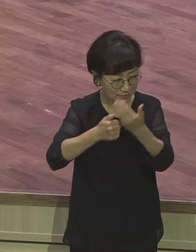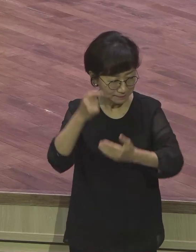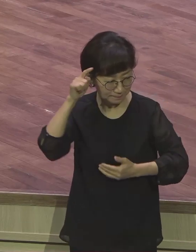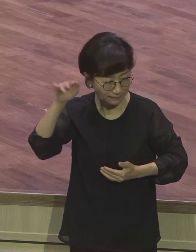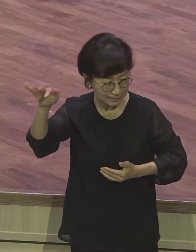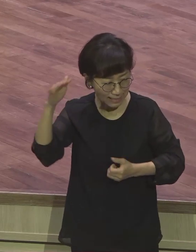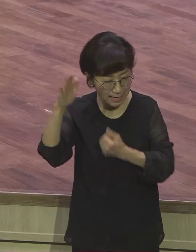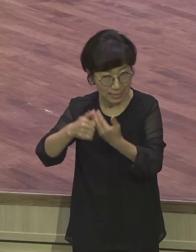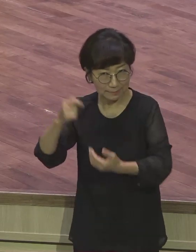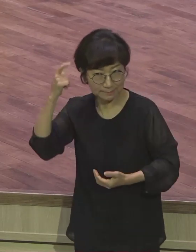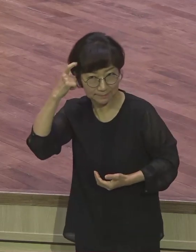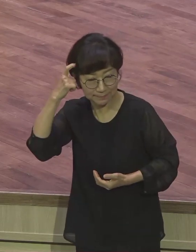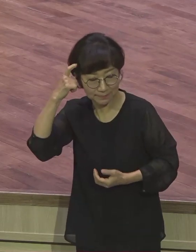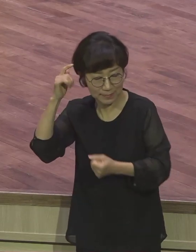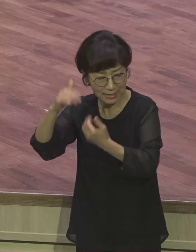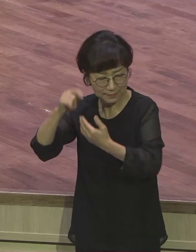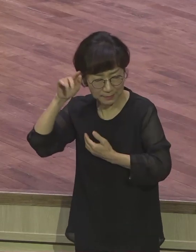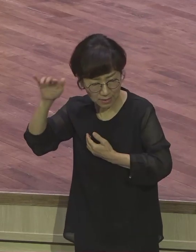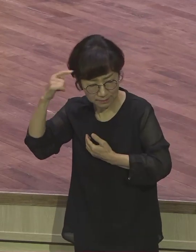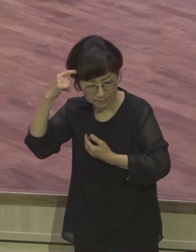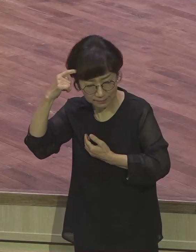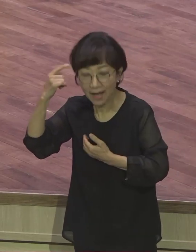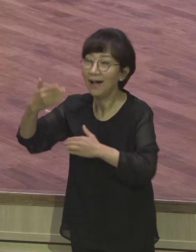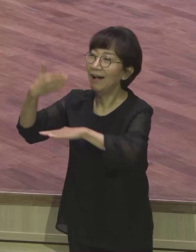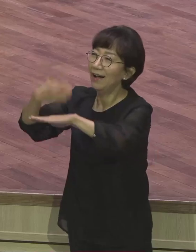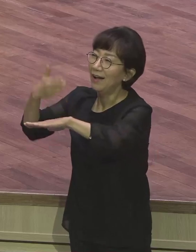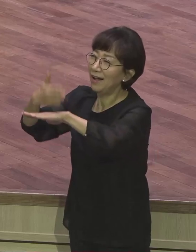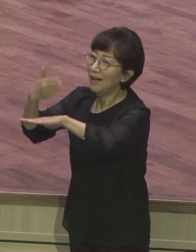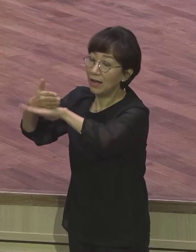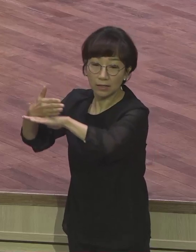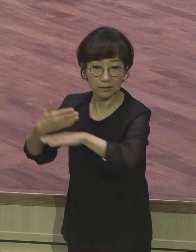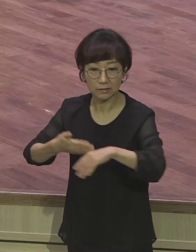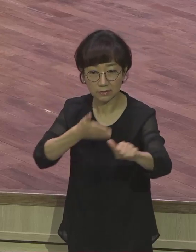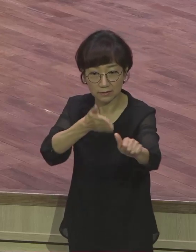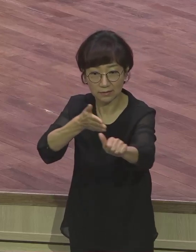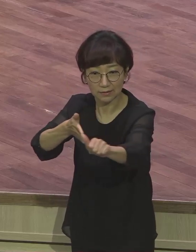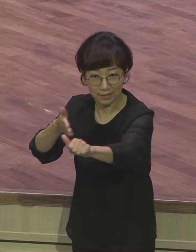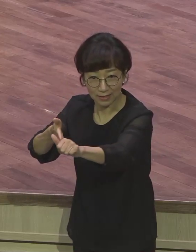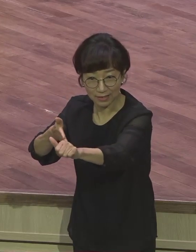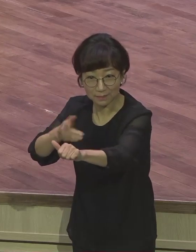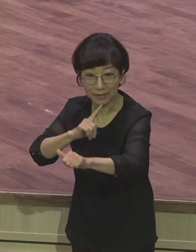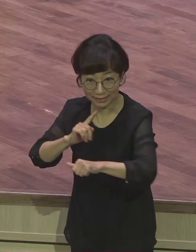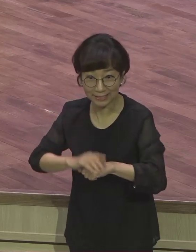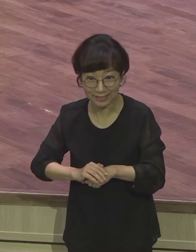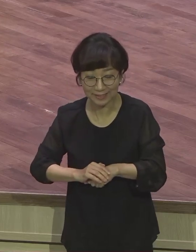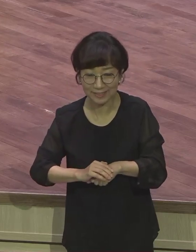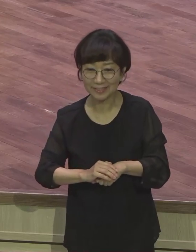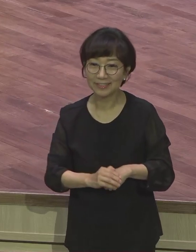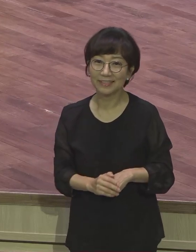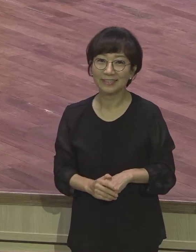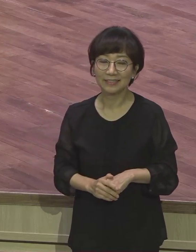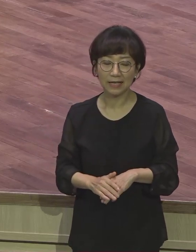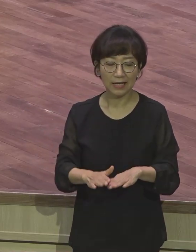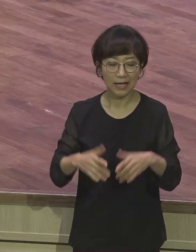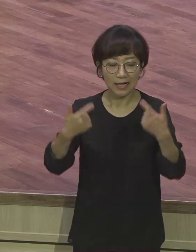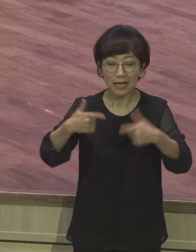의식하고 감사하는 삶을 살아라. 하나님 앞에 감사하는 그러한 신앙생활을